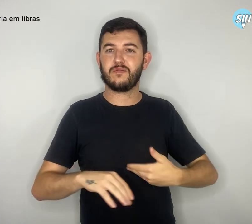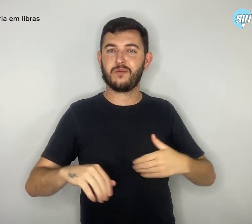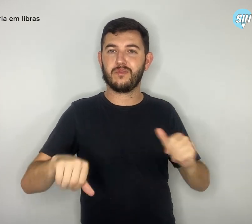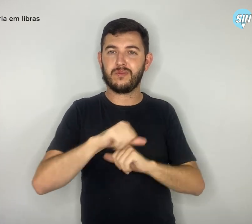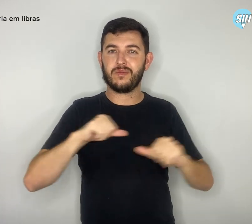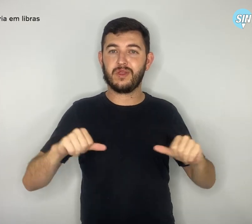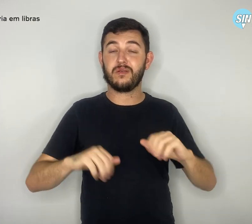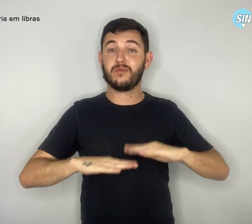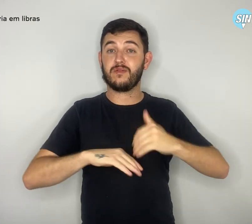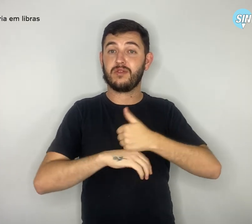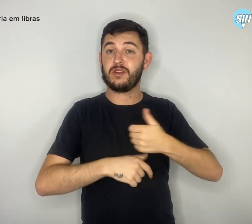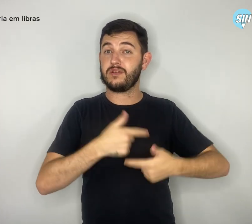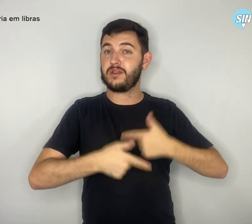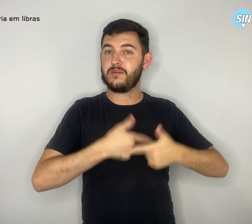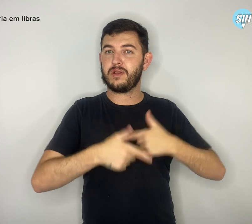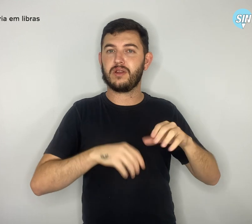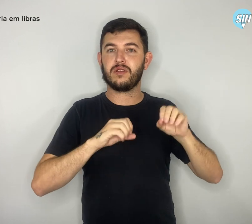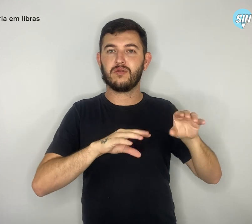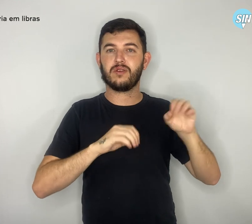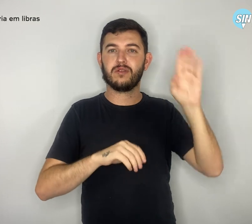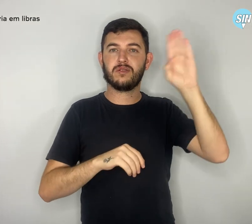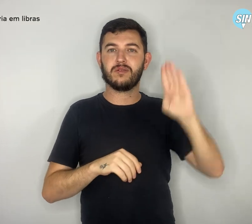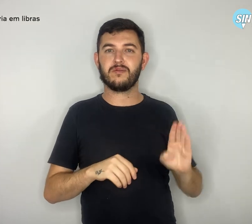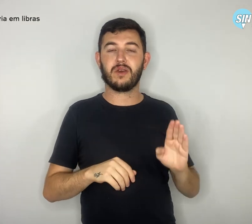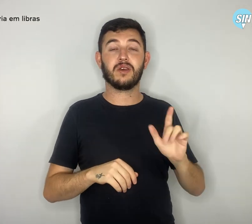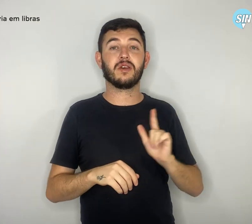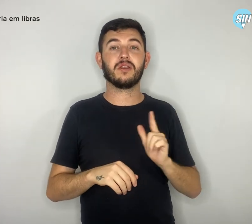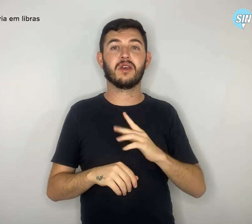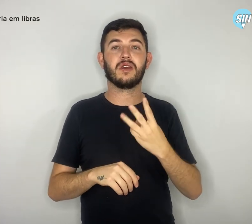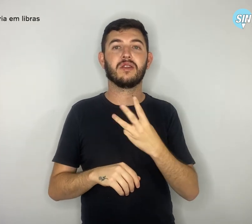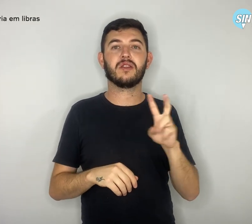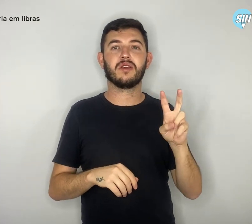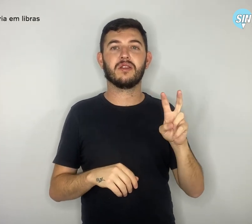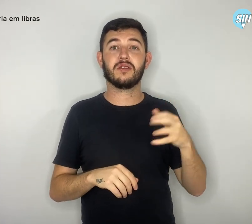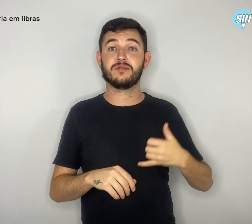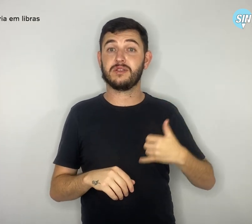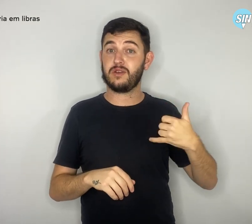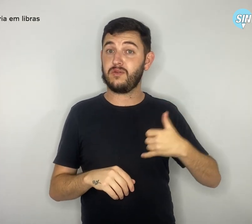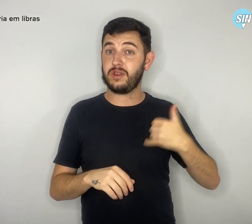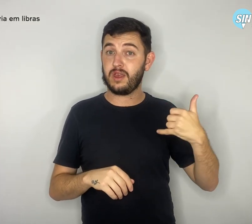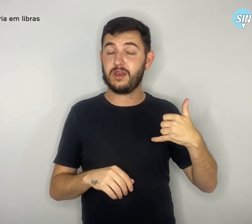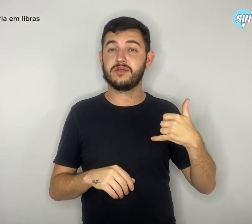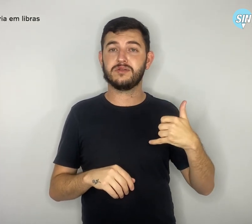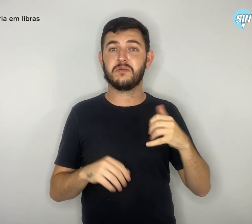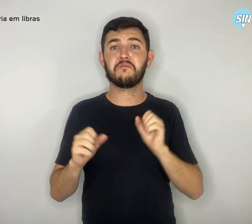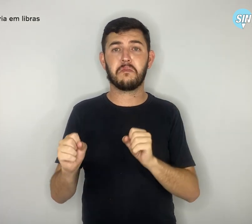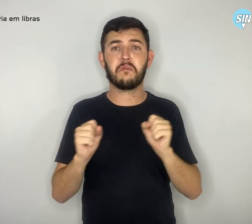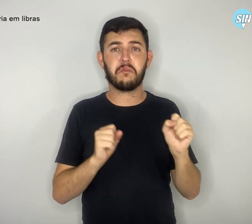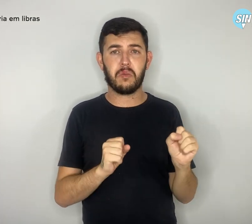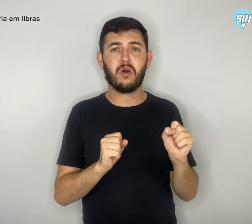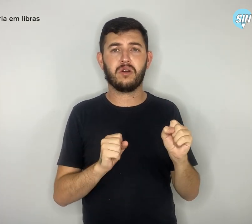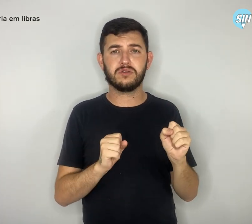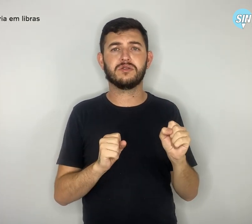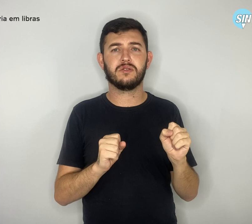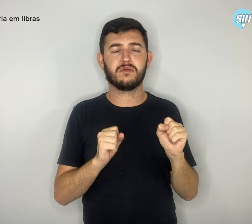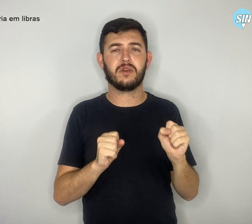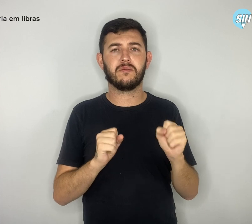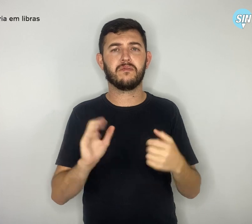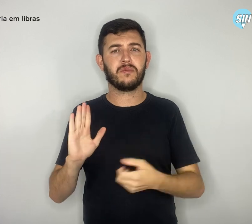educação de todo o país com até 35 anos de idade poderão compartilhar os projetos que